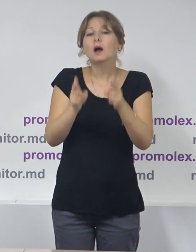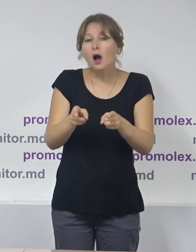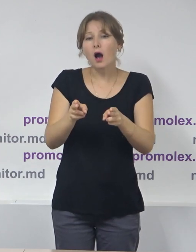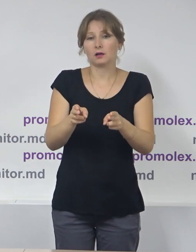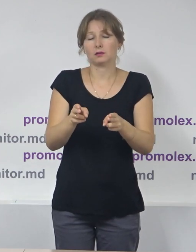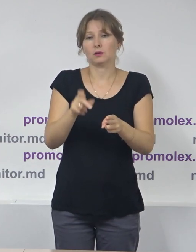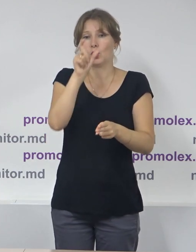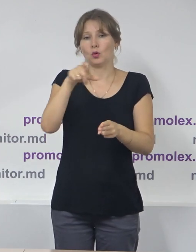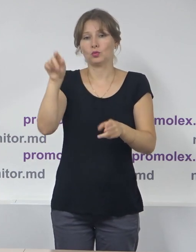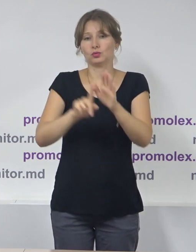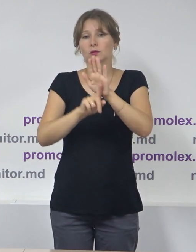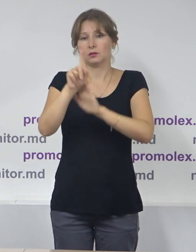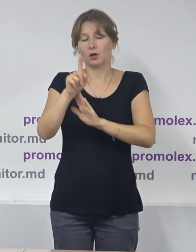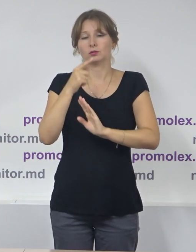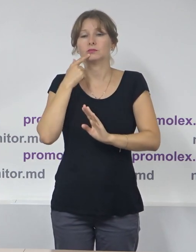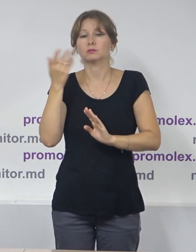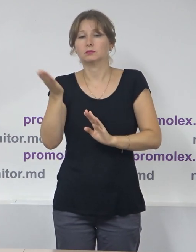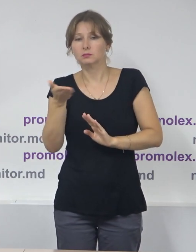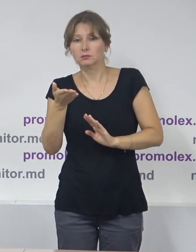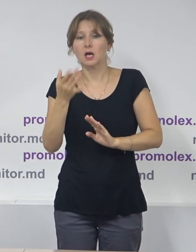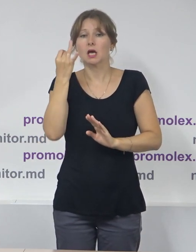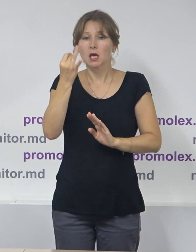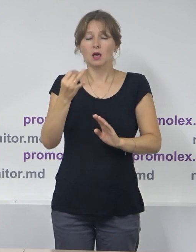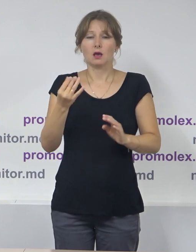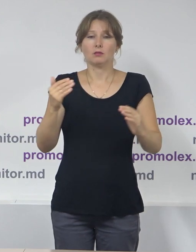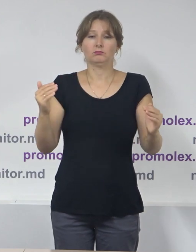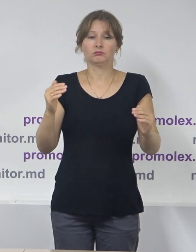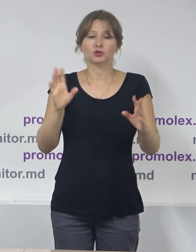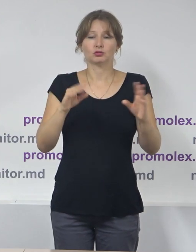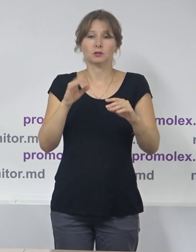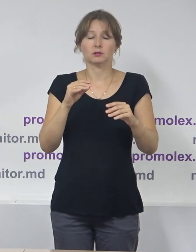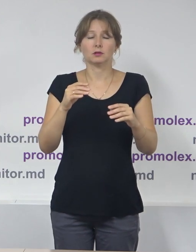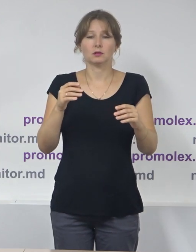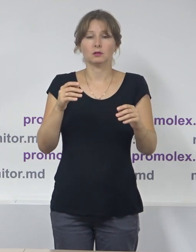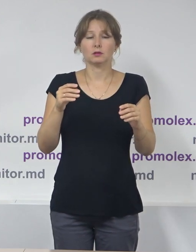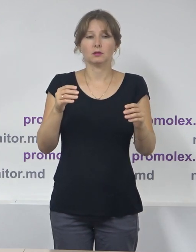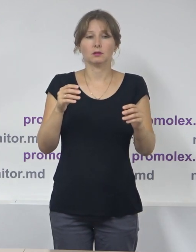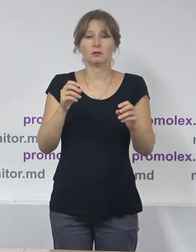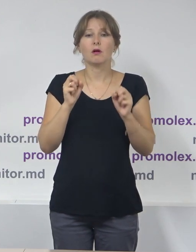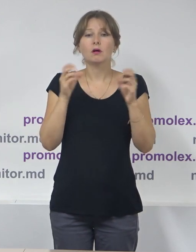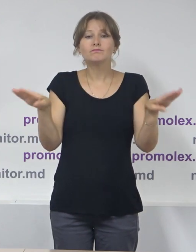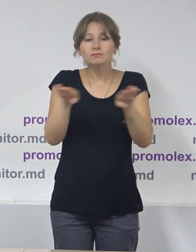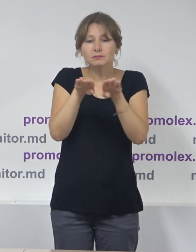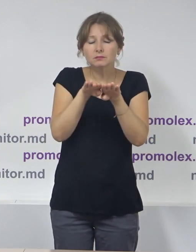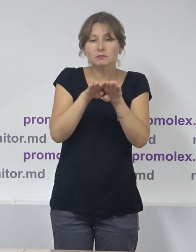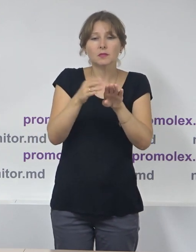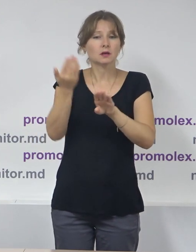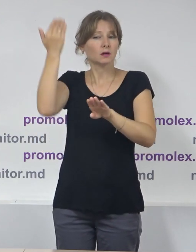tip de discurs din anii precedenți, care sunt destul de îngrijorătoare, ținem să